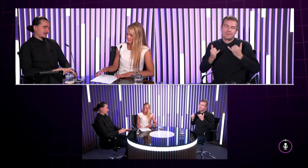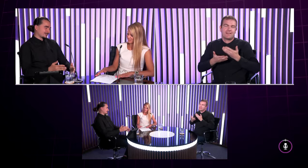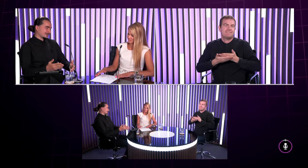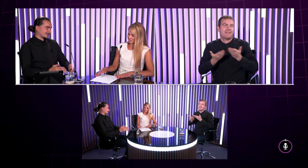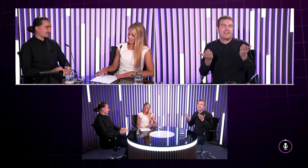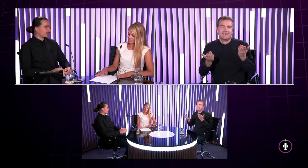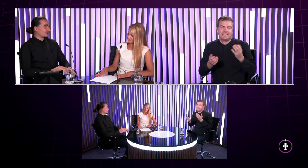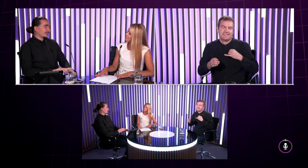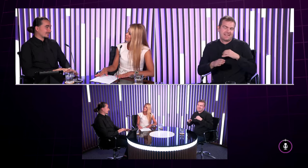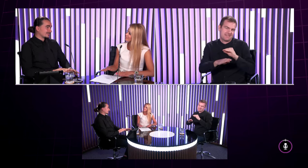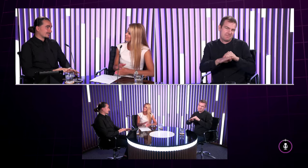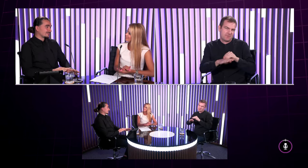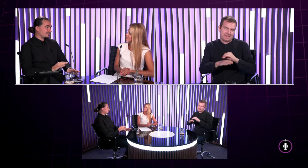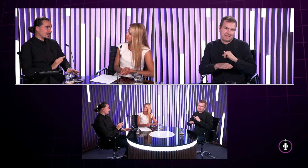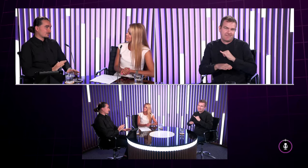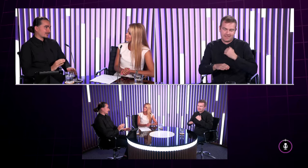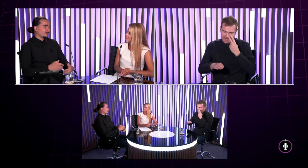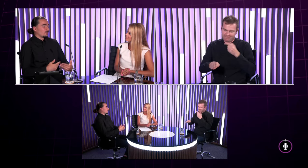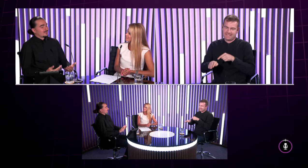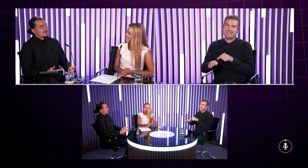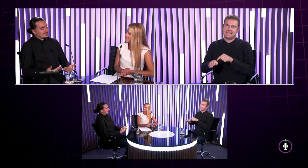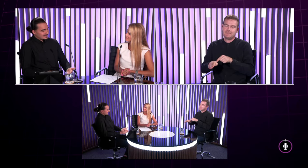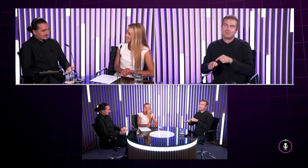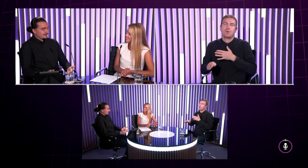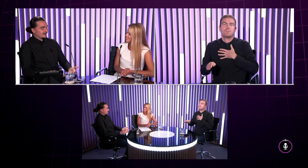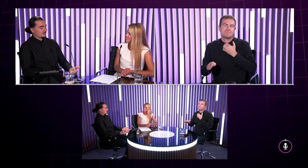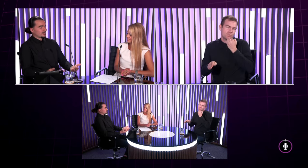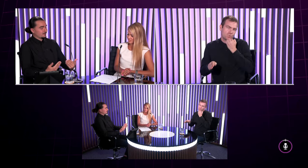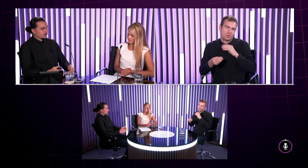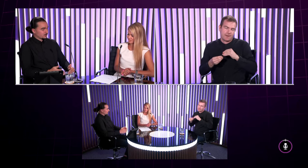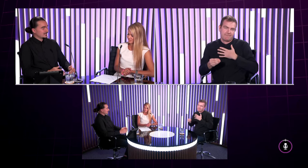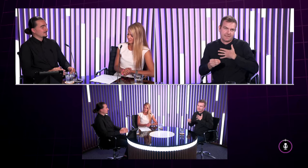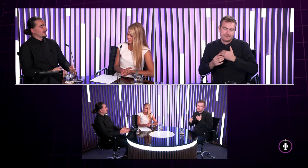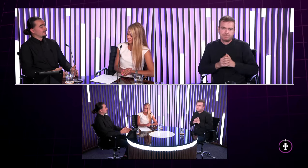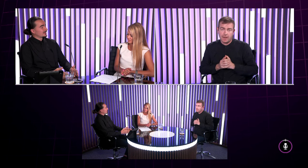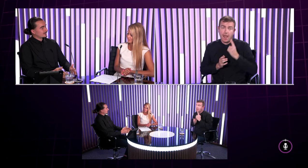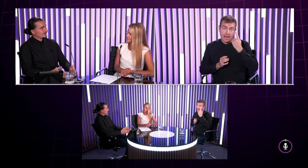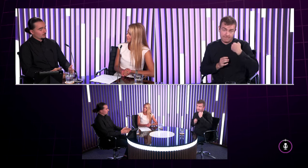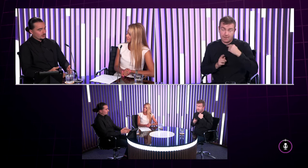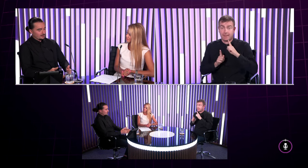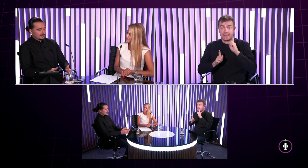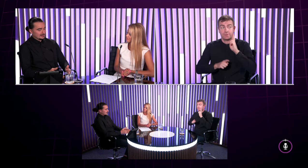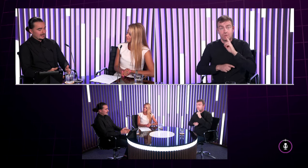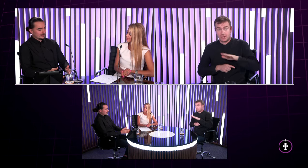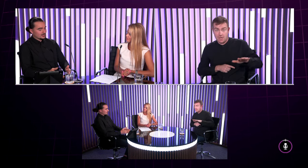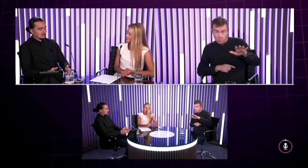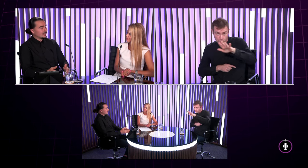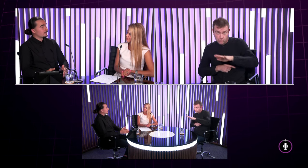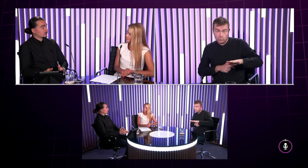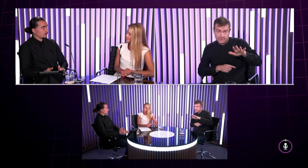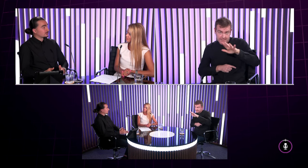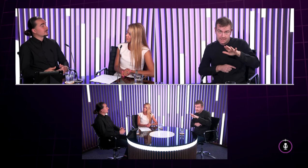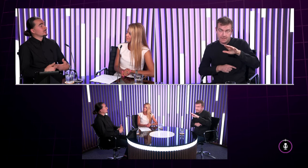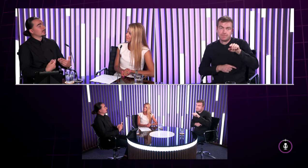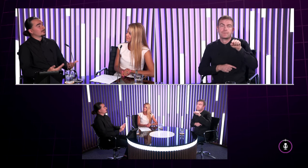stále mal na očiach čiže preto ale viem že teda boli také iniciatívy tým že nepočujúci veľakrát dávajú ľuďom aj také že